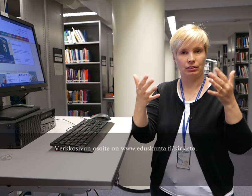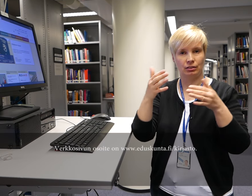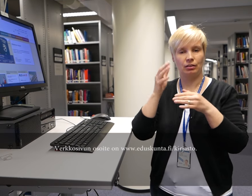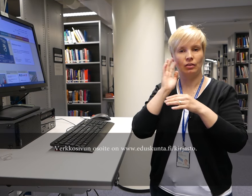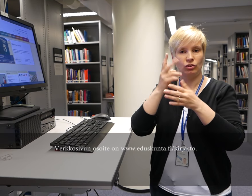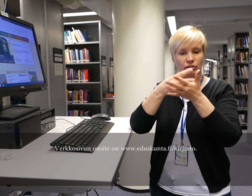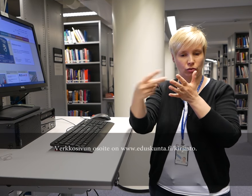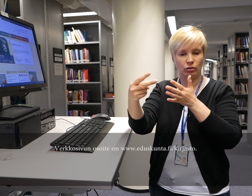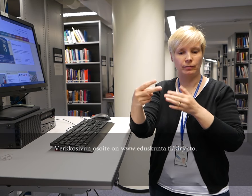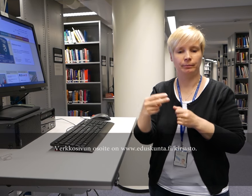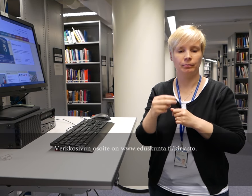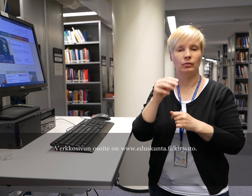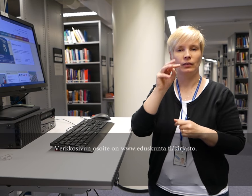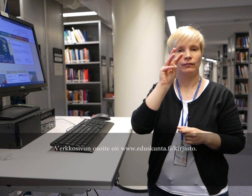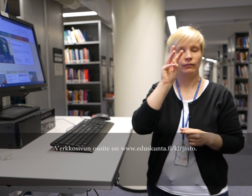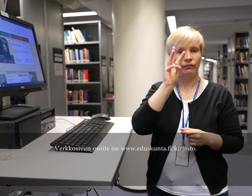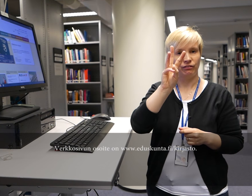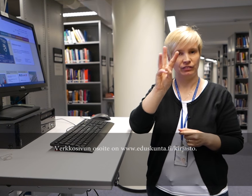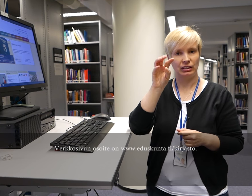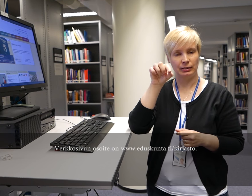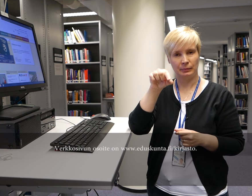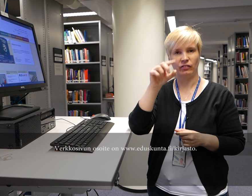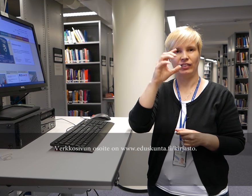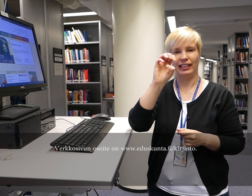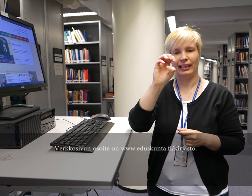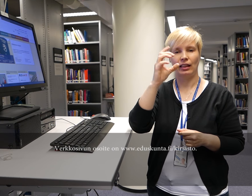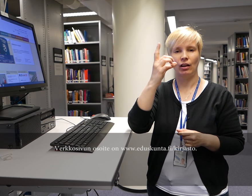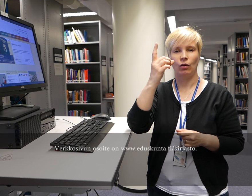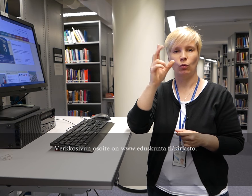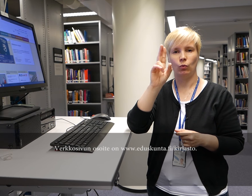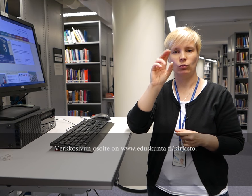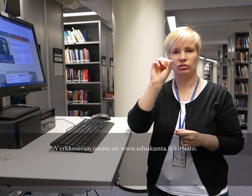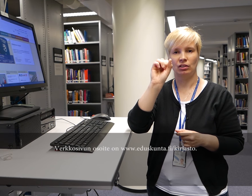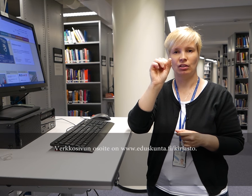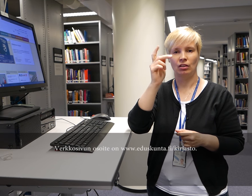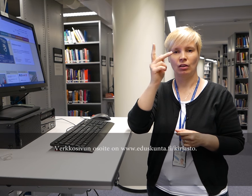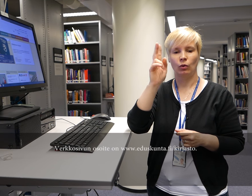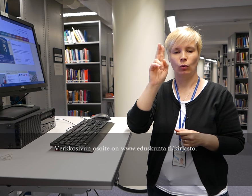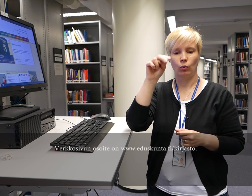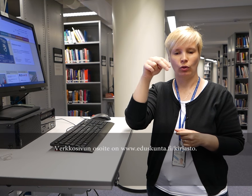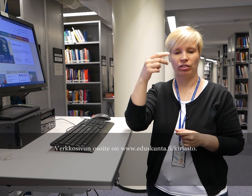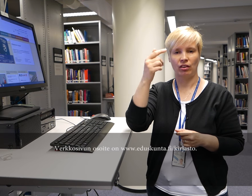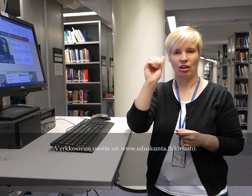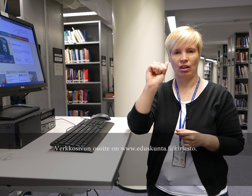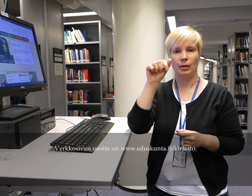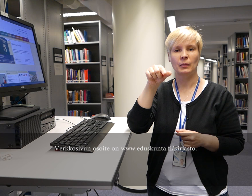Verkkosivun osoite on www.eduskunta.fi kautta kirjasto.